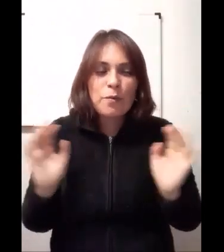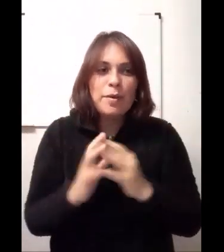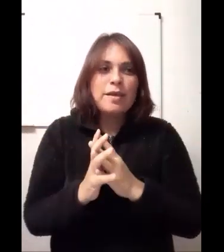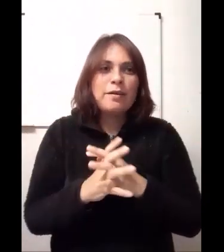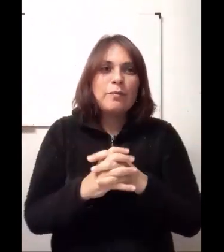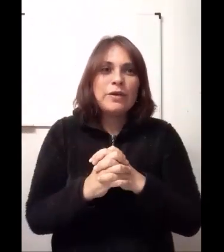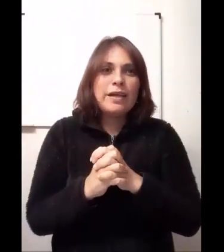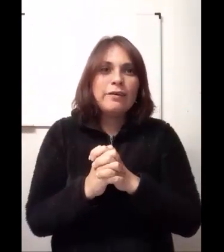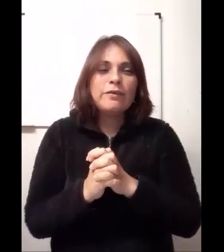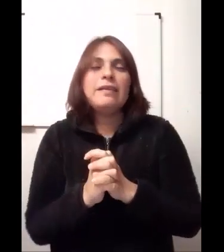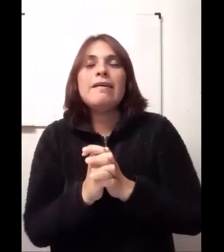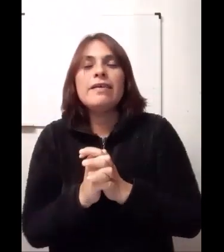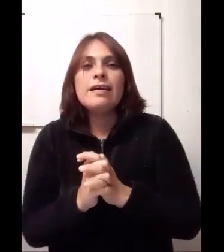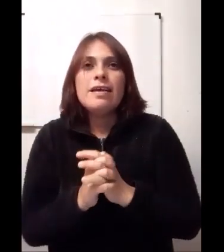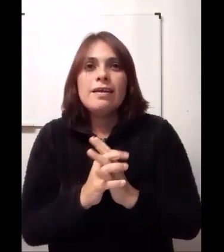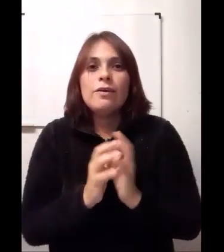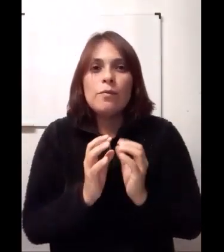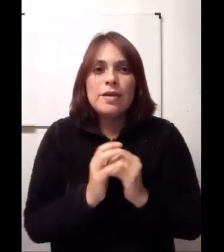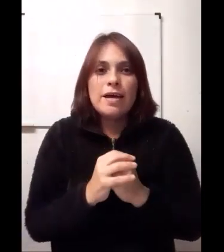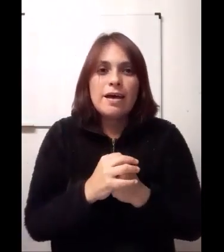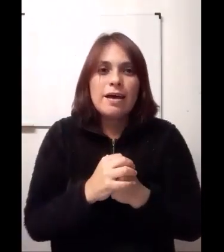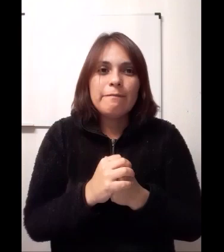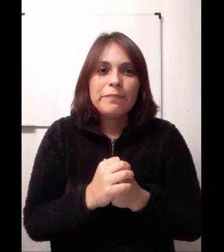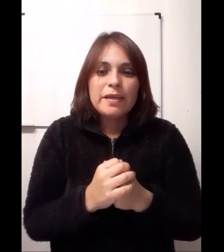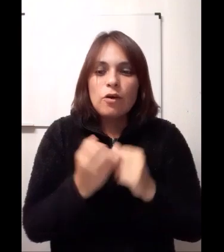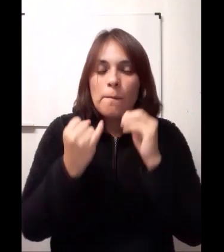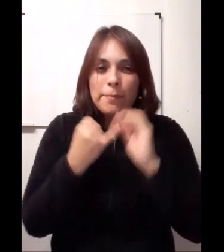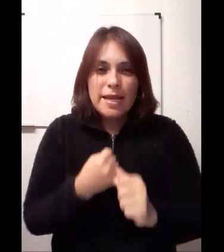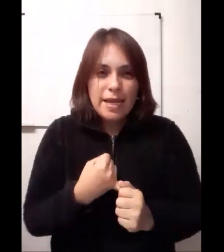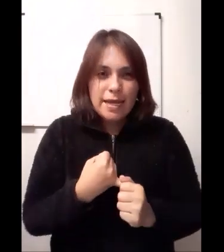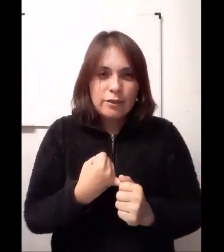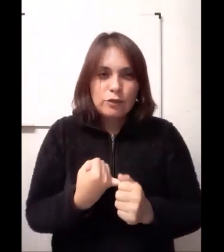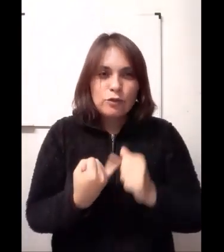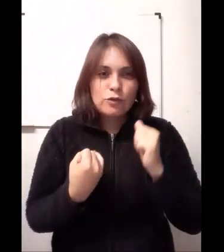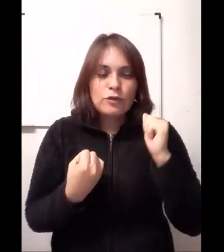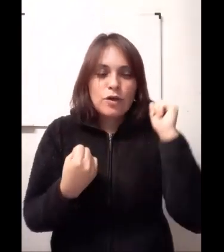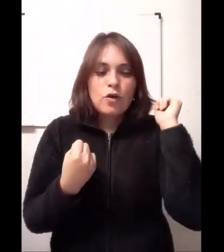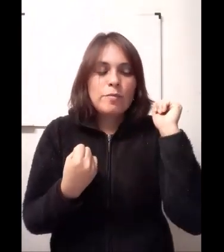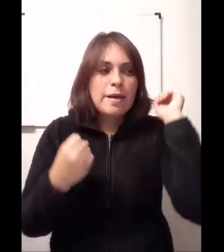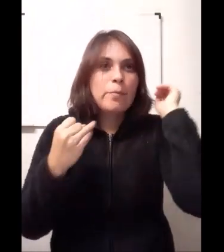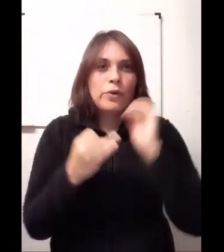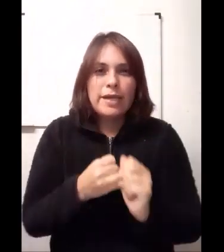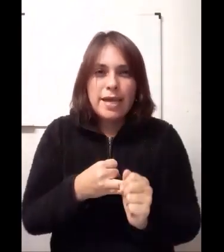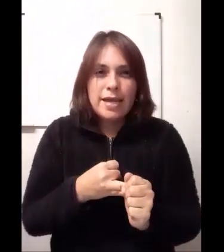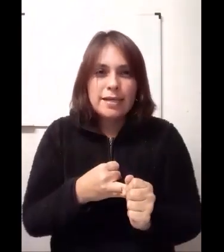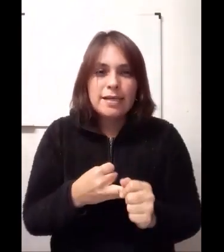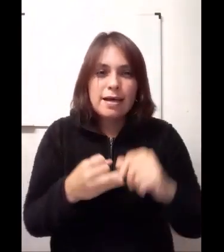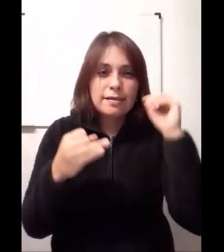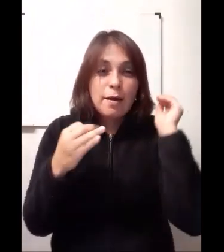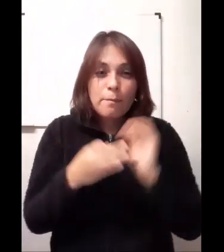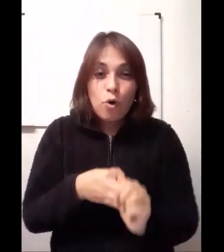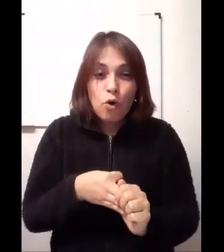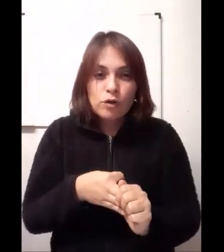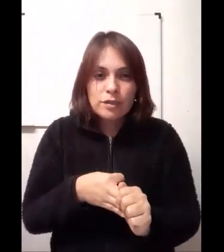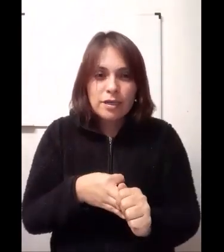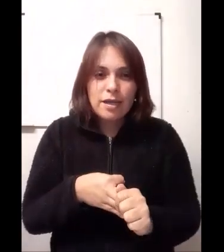compañeros porque él contaba que comía completos, comía hamburguesas, postre,